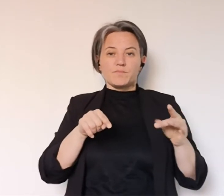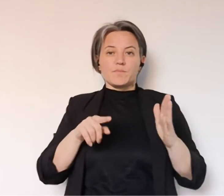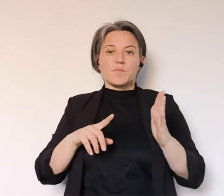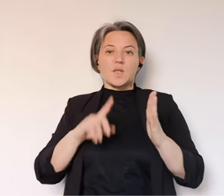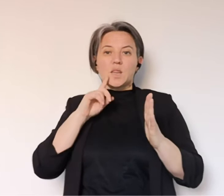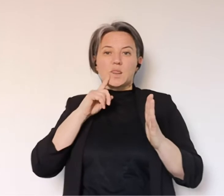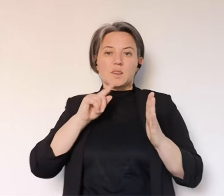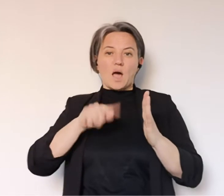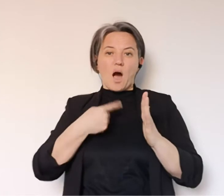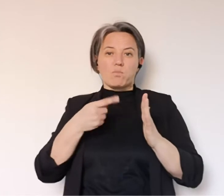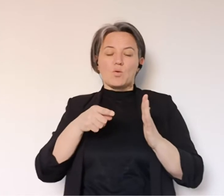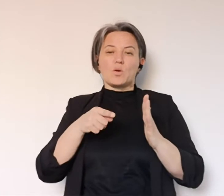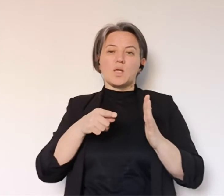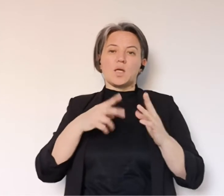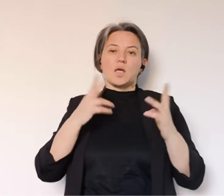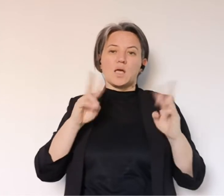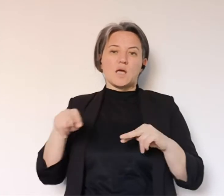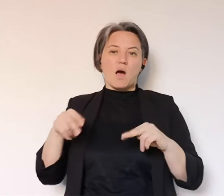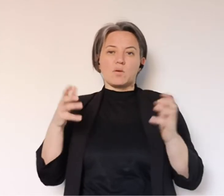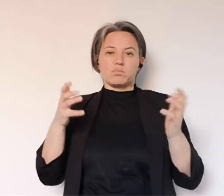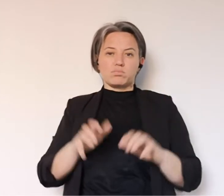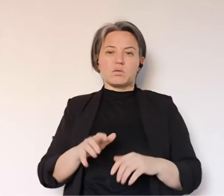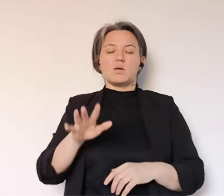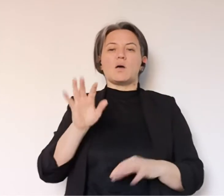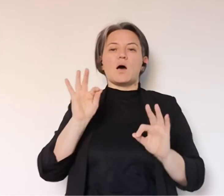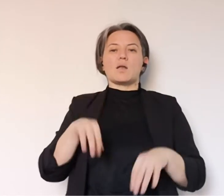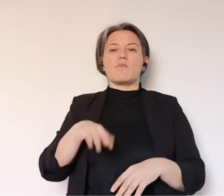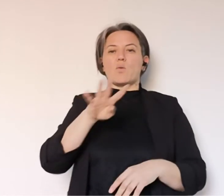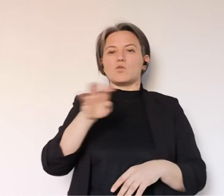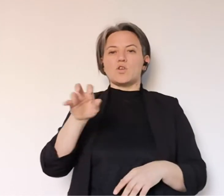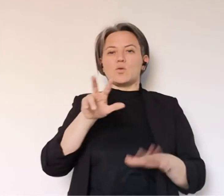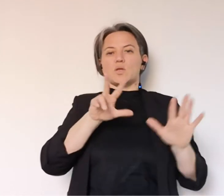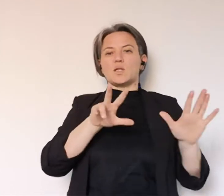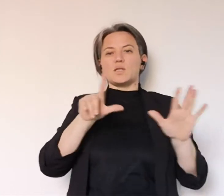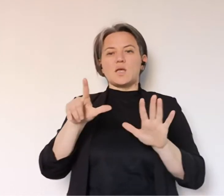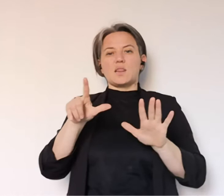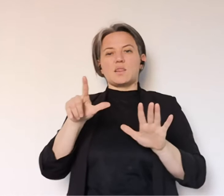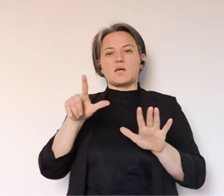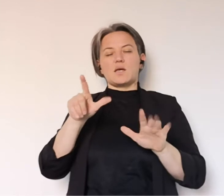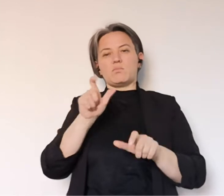Carpi, sono una parte assolutamente minoritaria dei tamponi e degli esami eseguiti.